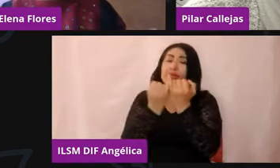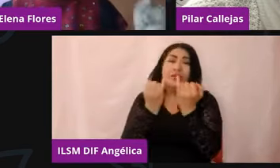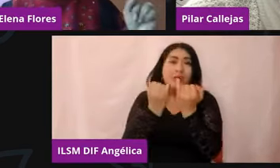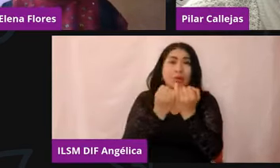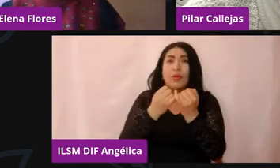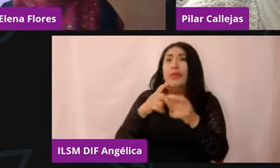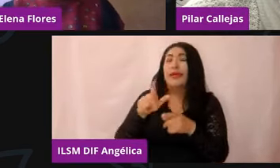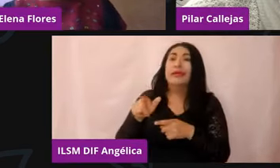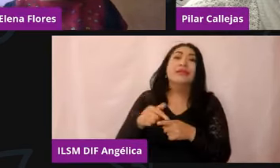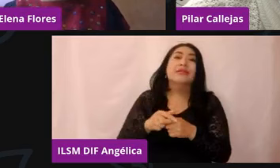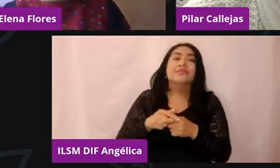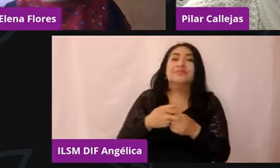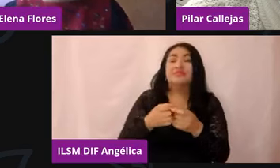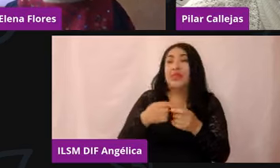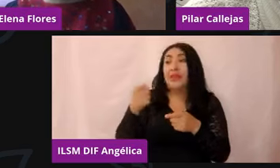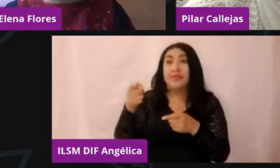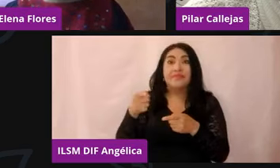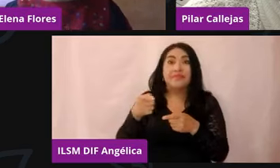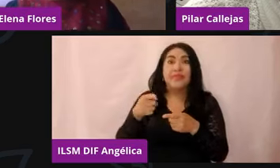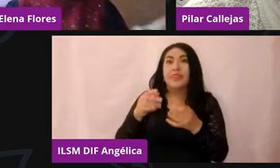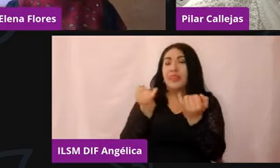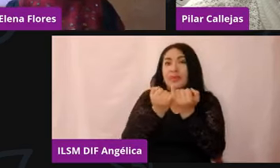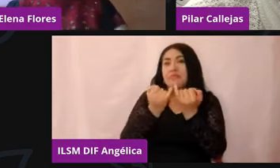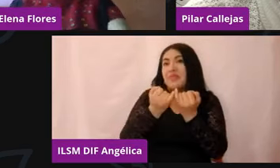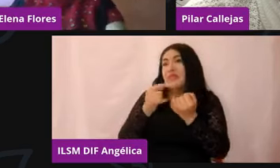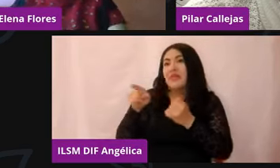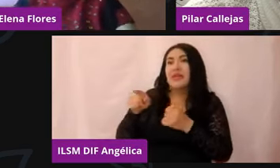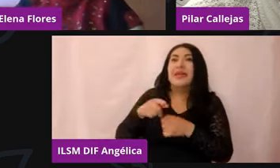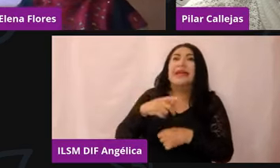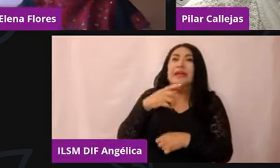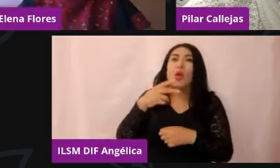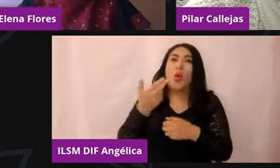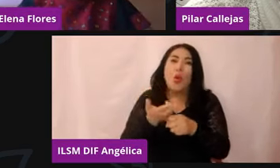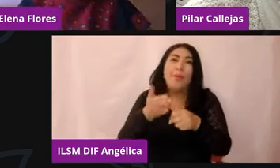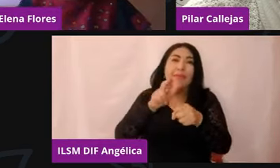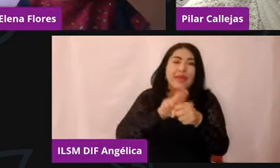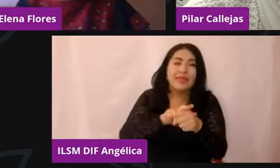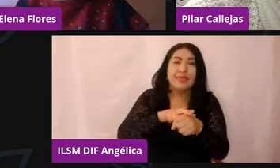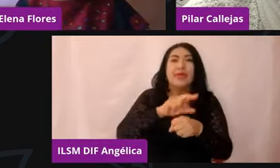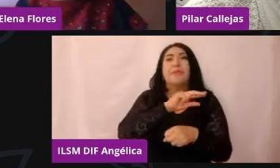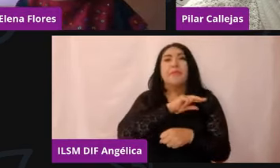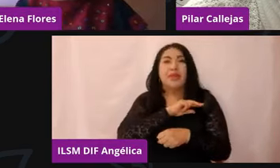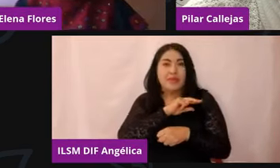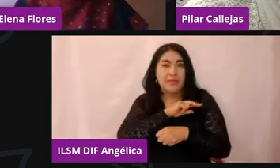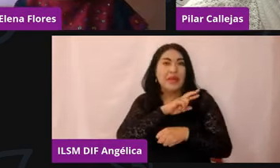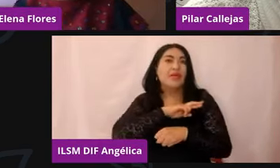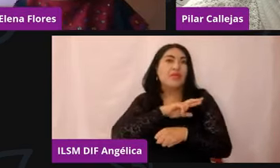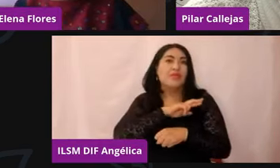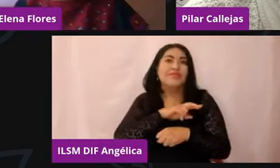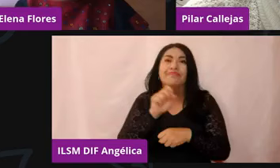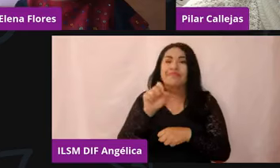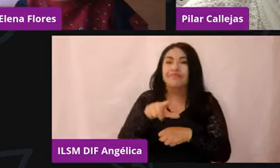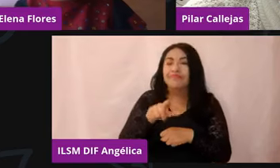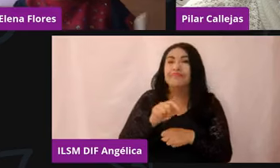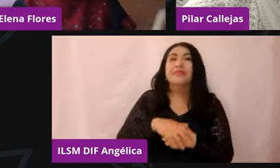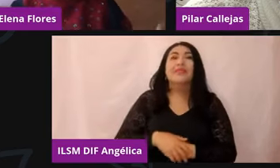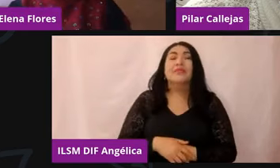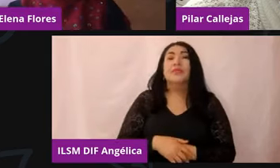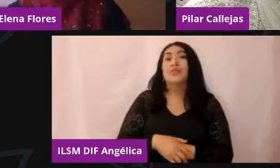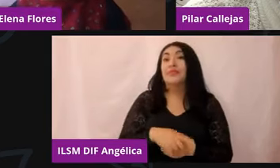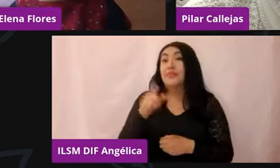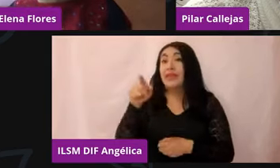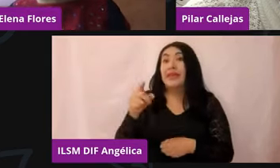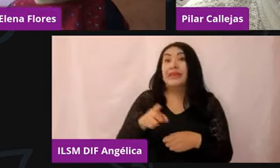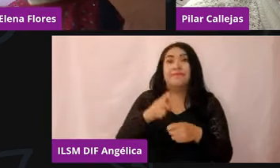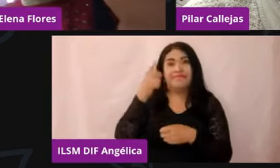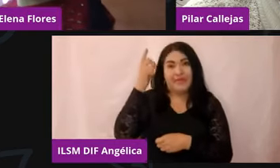Adolescencia y Residencia Médica en Pediatría en el Hospital Infantil Privado de esa misma institución. La doctora cuenta con diplomado